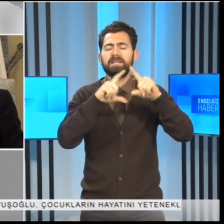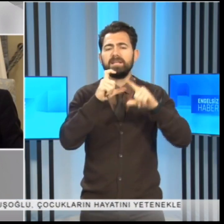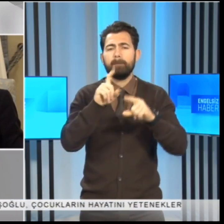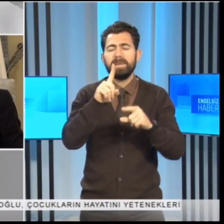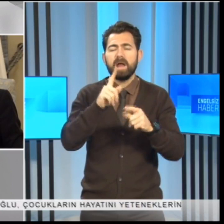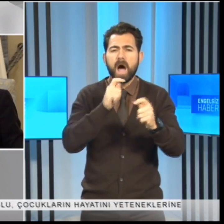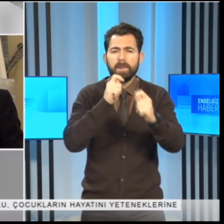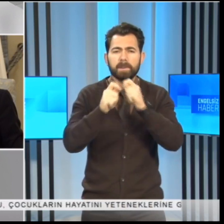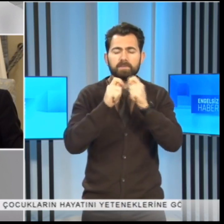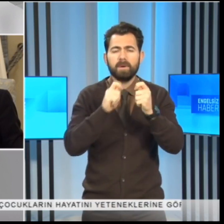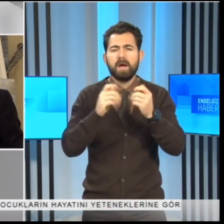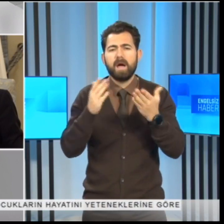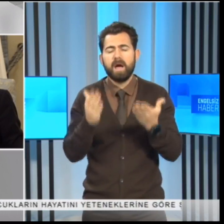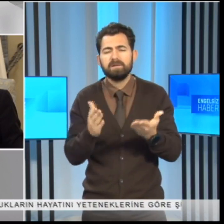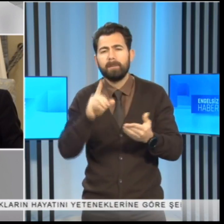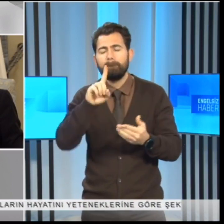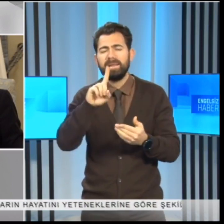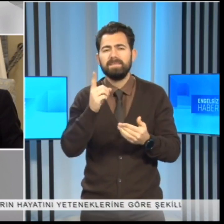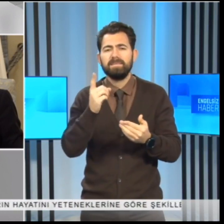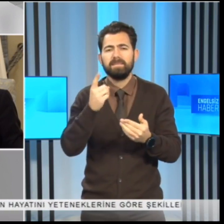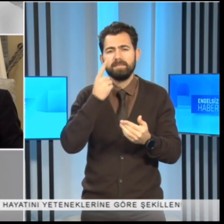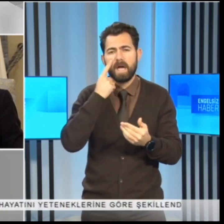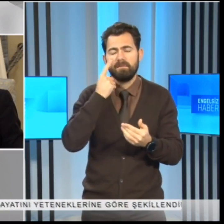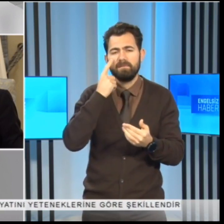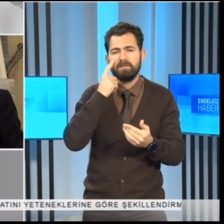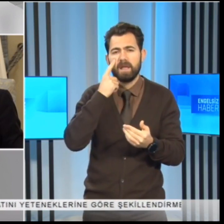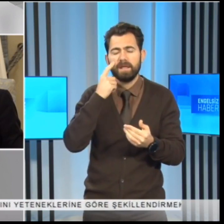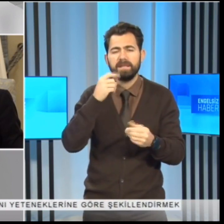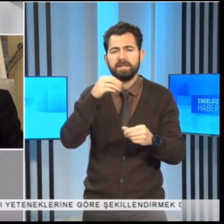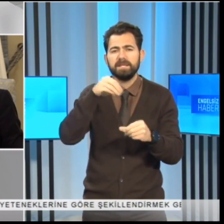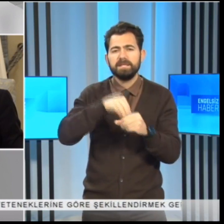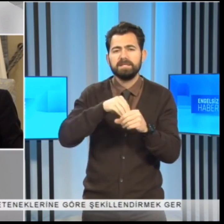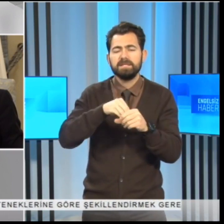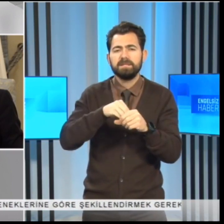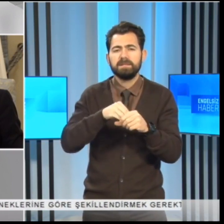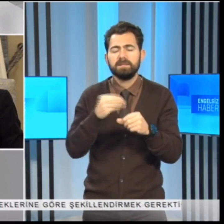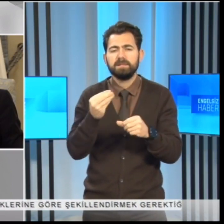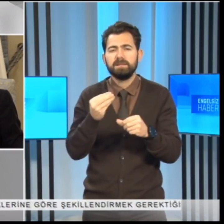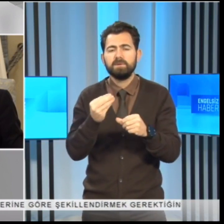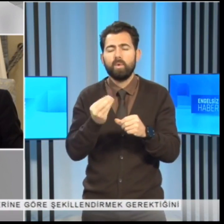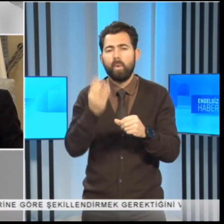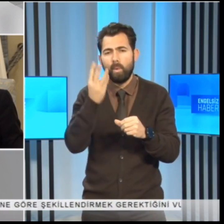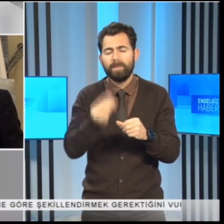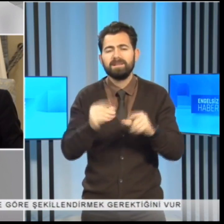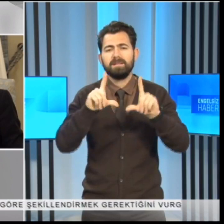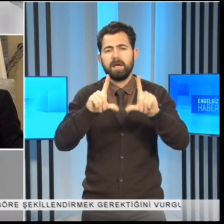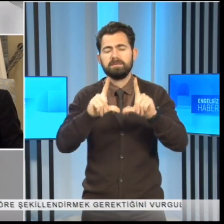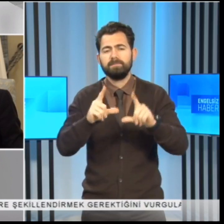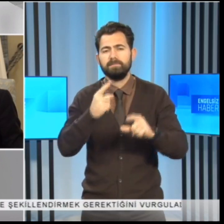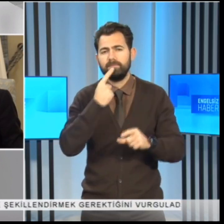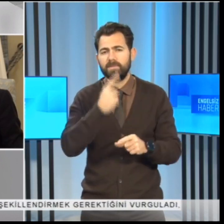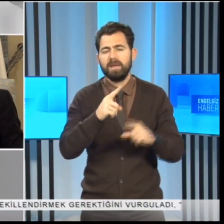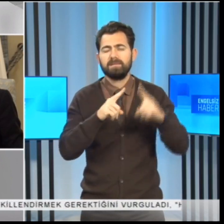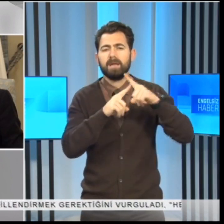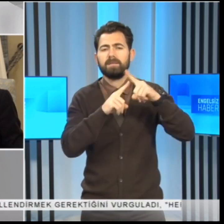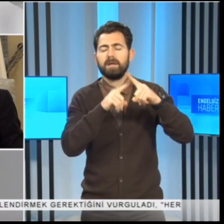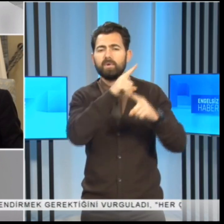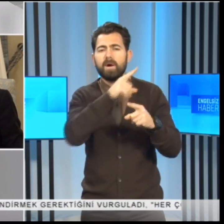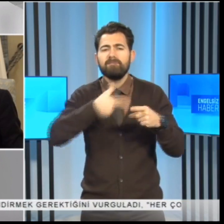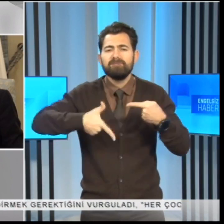anlaşmaya ancak iki devlete dayalı bir çözüm modeliyle varılabileceğini söyleyen Tatar,